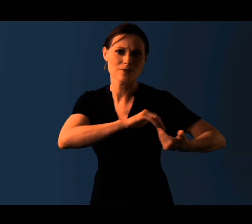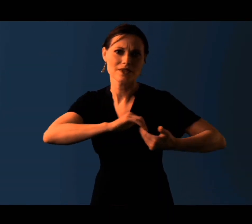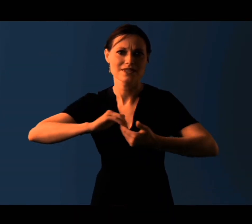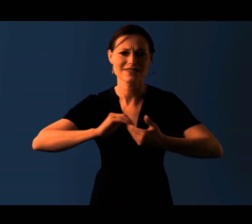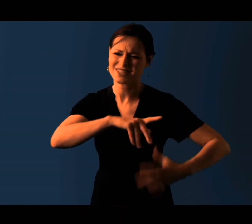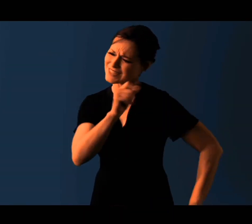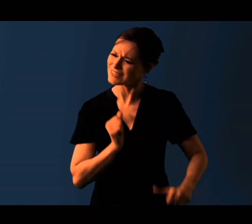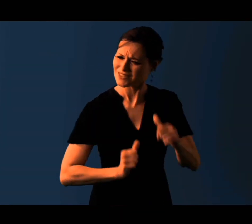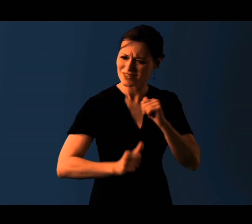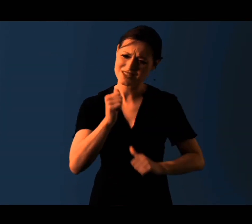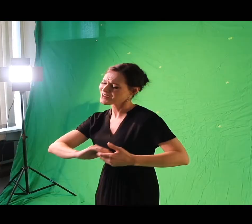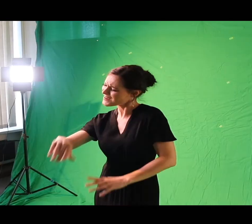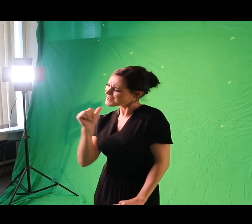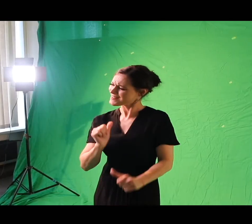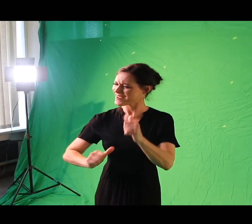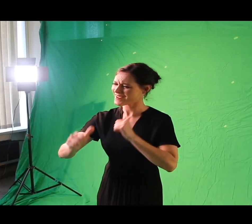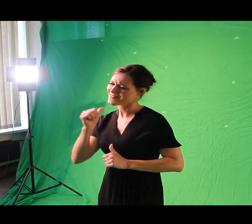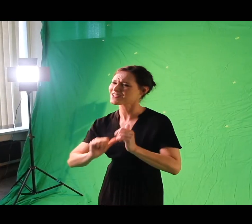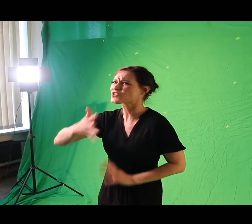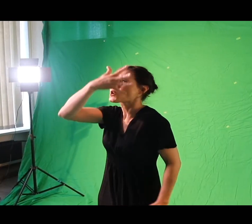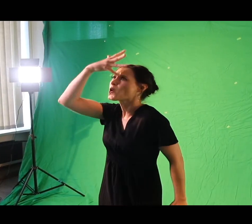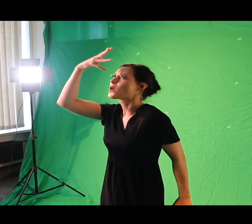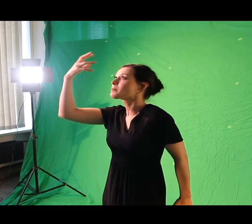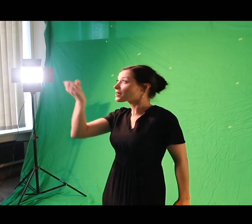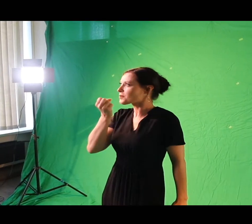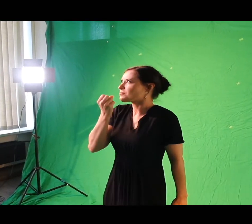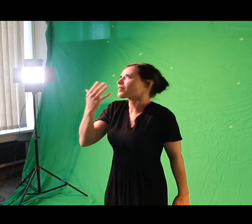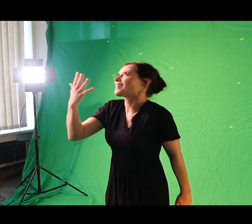des hivers durs Des beaux jours d'été